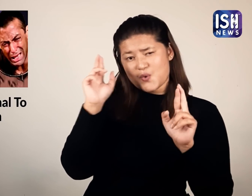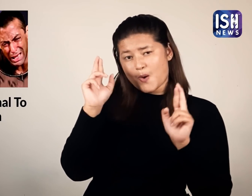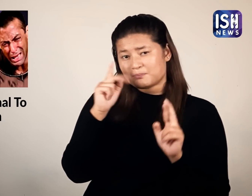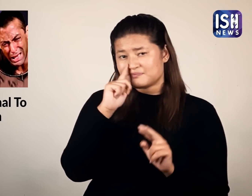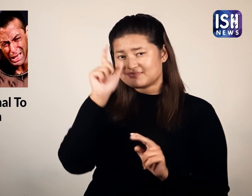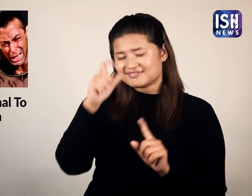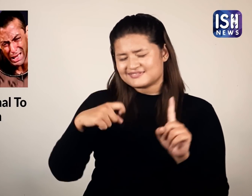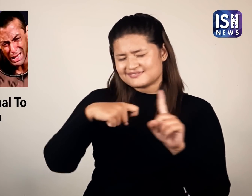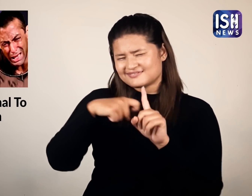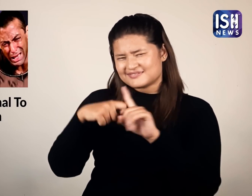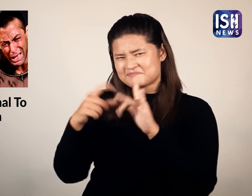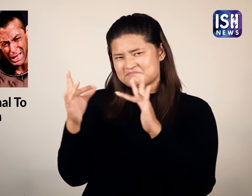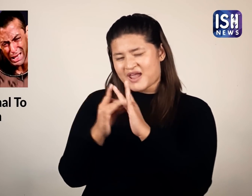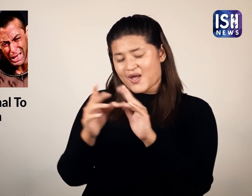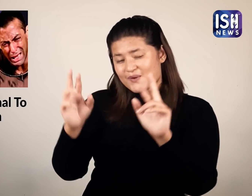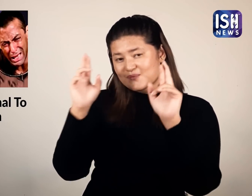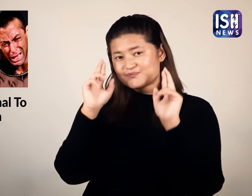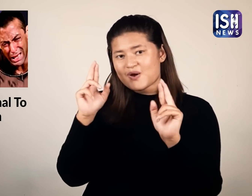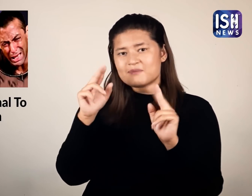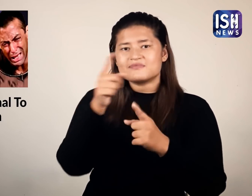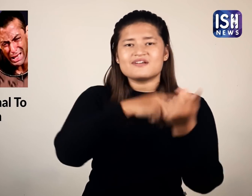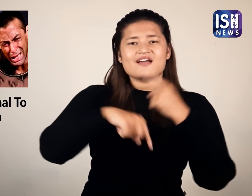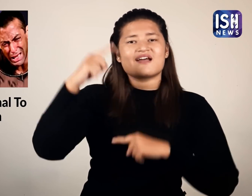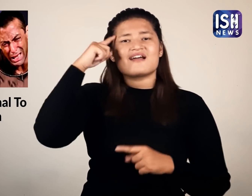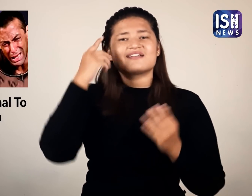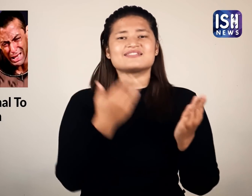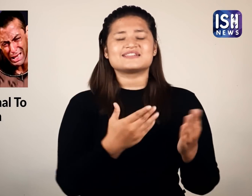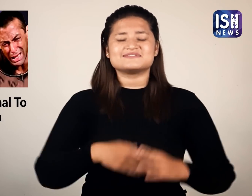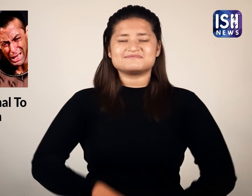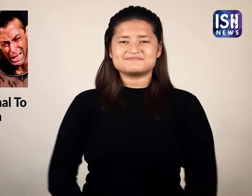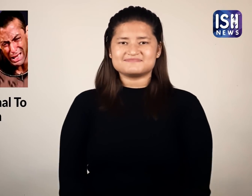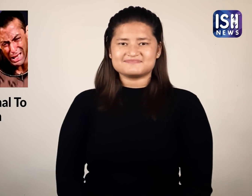लेकिन लोग अंदाजा लगा रहे है कि ये अभिनेत्री कत्रीना खैफ है